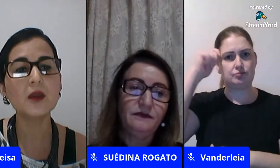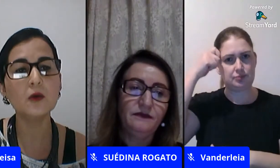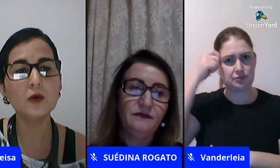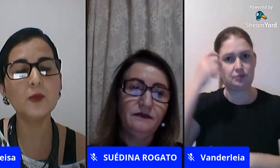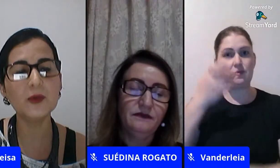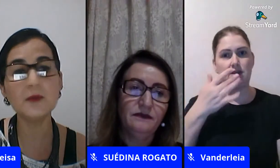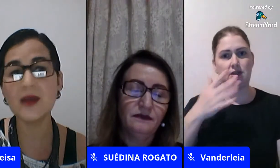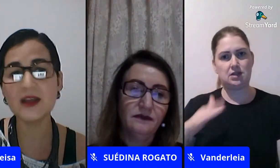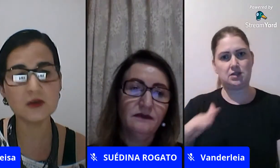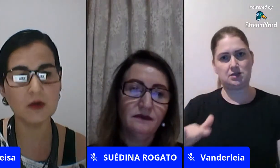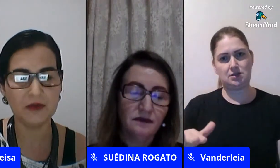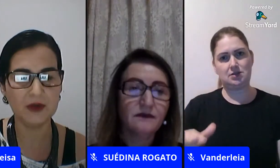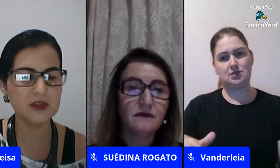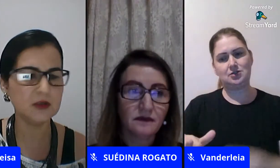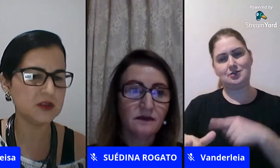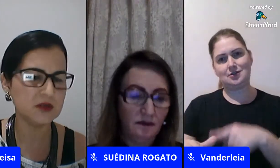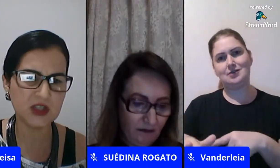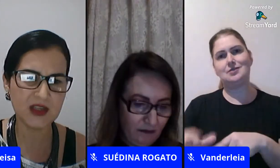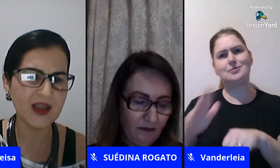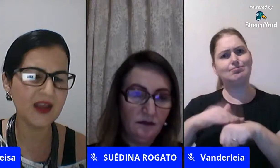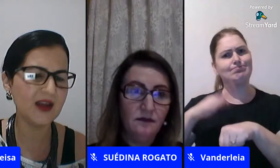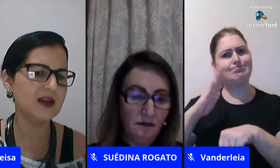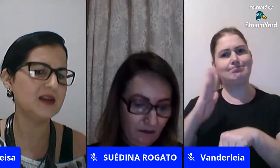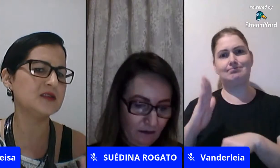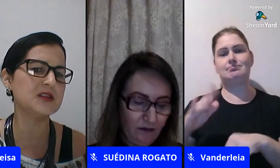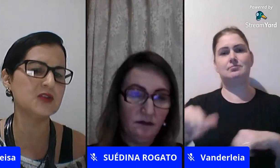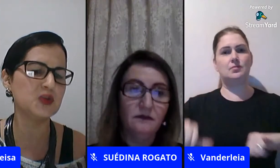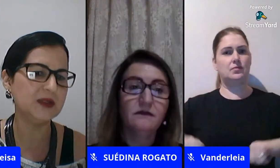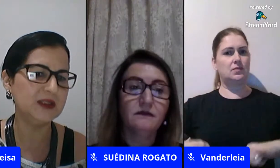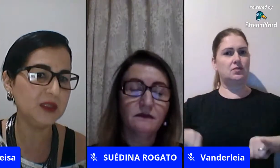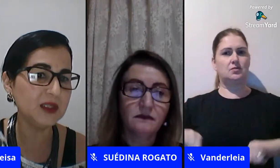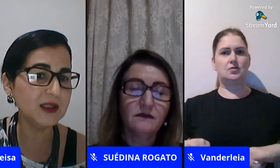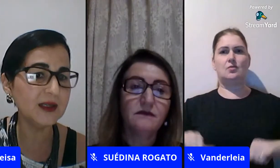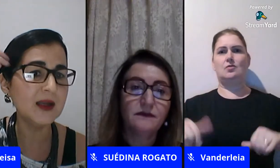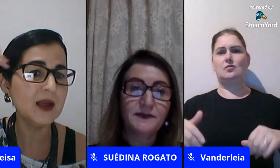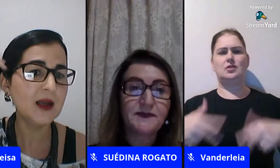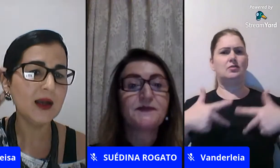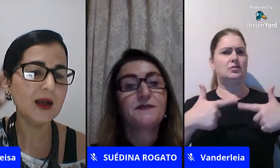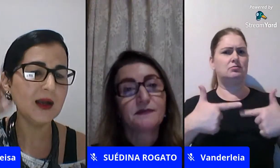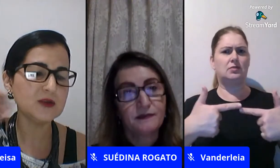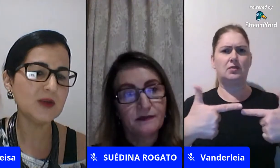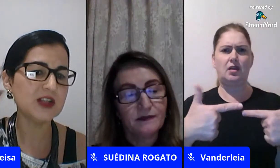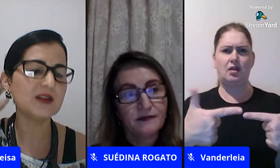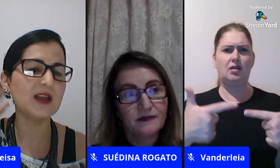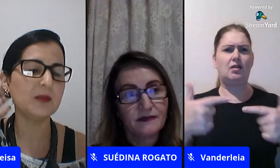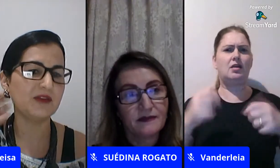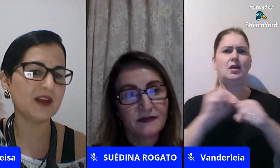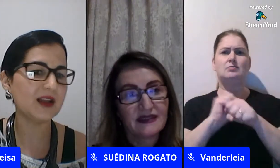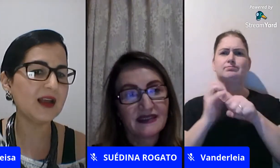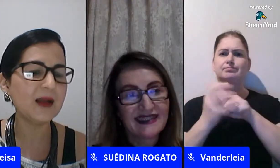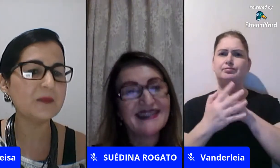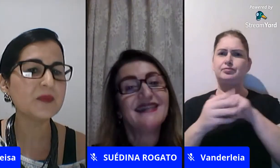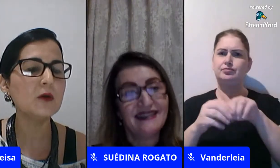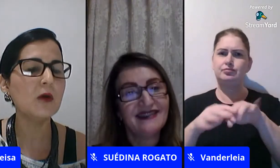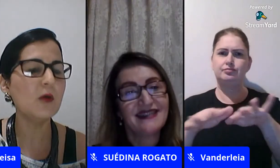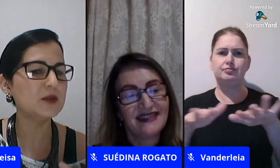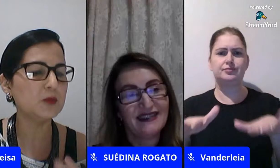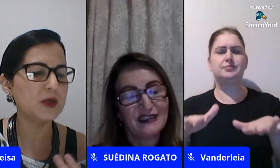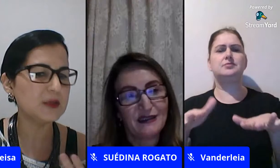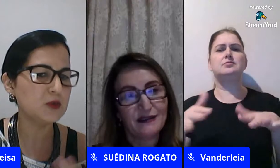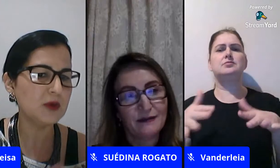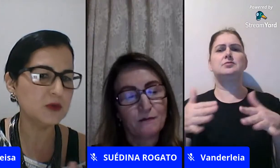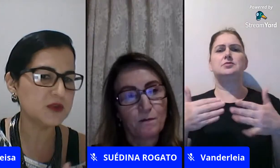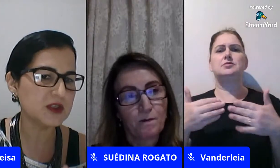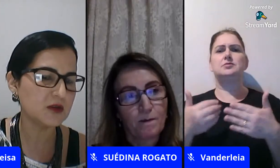são o grupo que mais sofre em situações de guerra na situação de pandemia a Suede não tá aí pra falar o